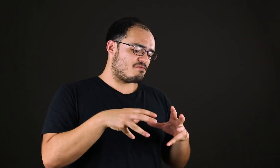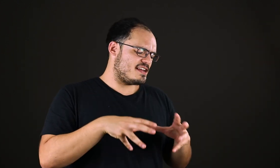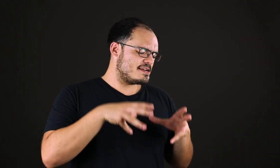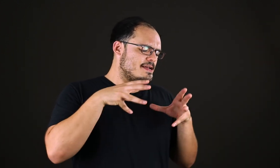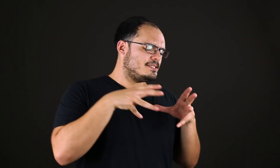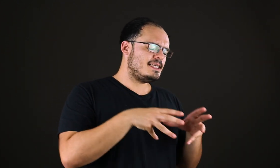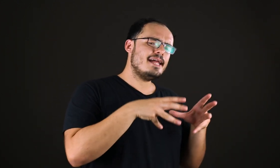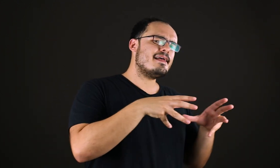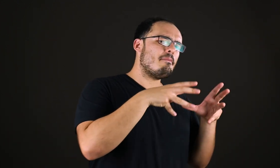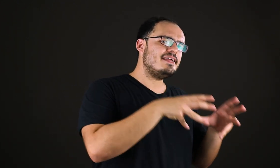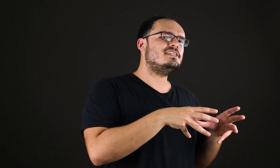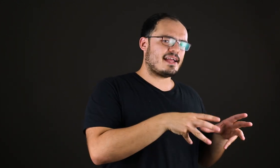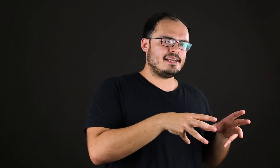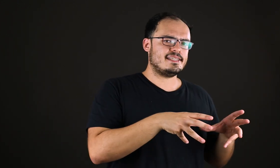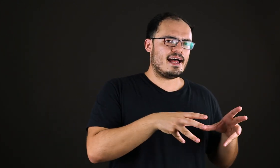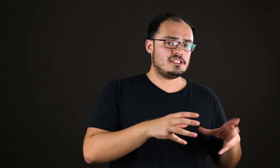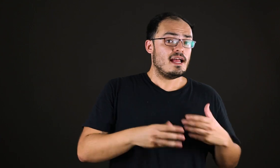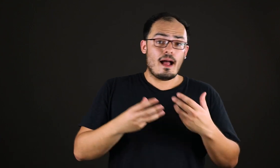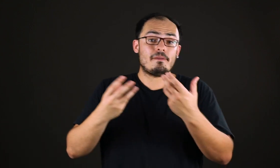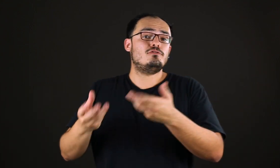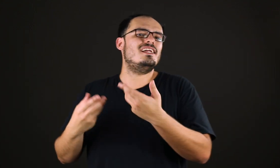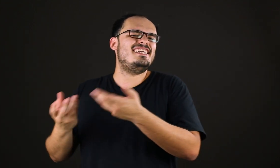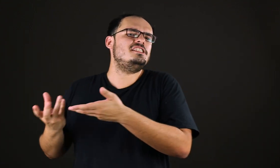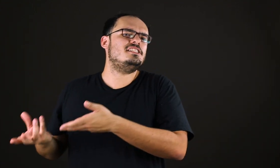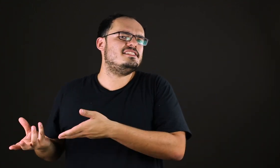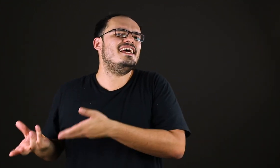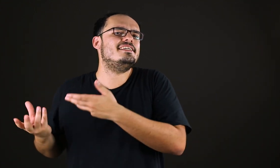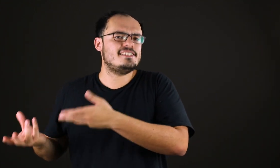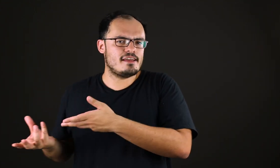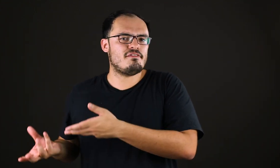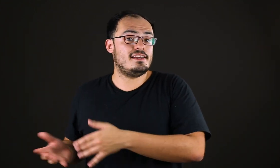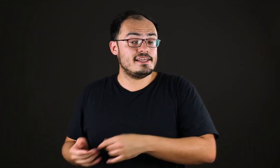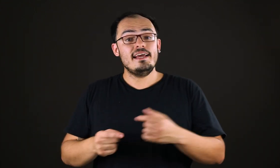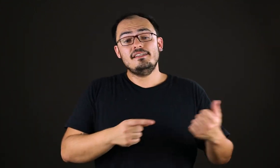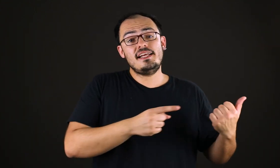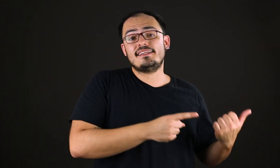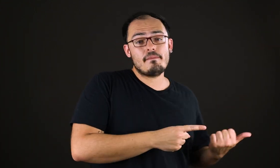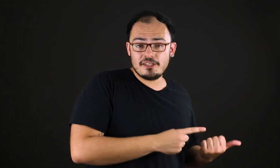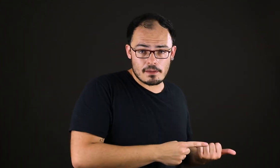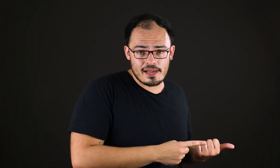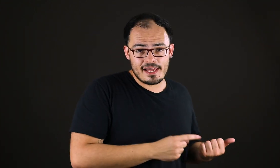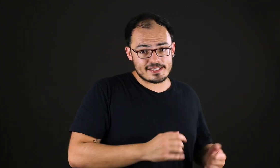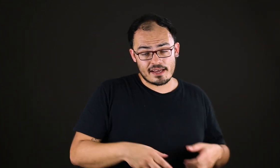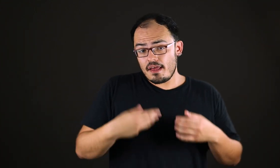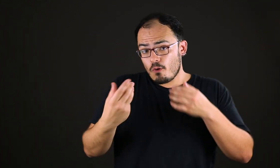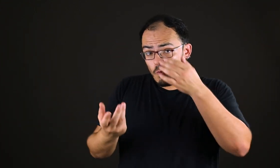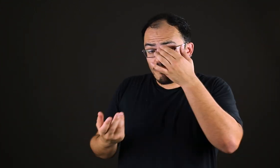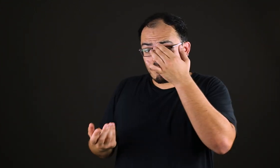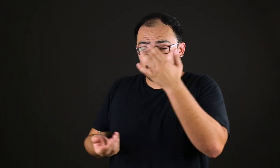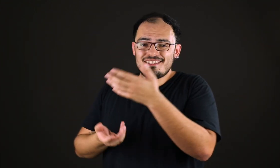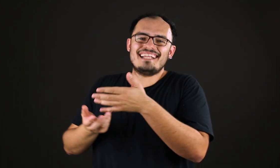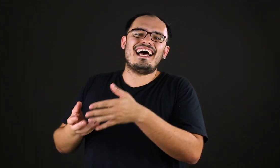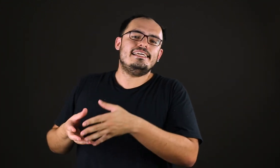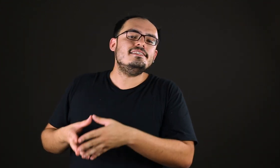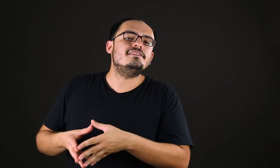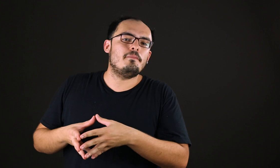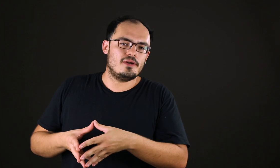referir diretamente à realidade. A pintura deixa de ter que se referir diretamente à beleza. o movimento dadaísta, por